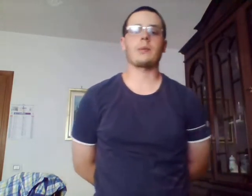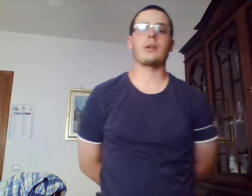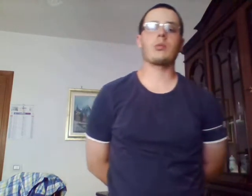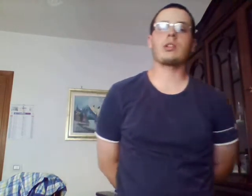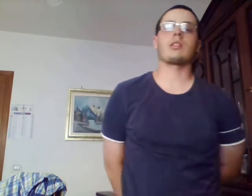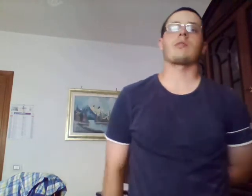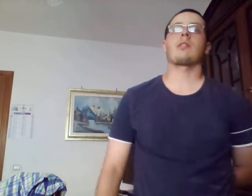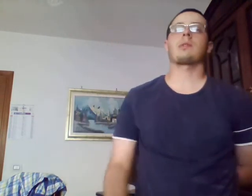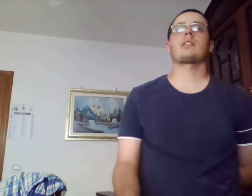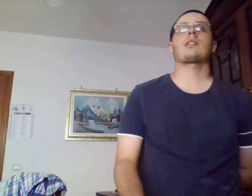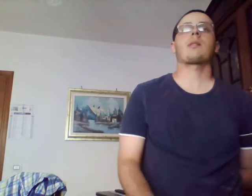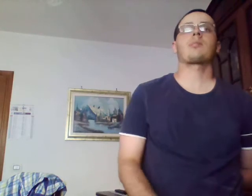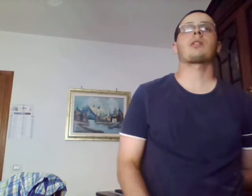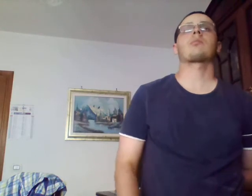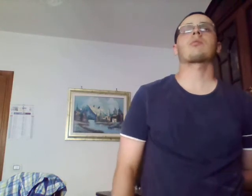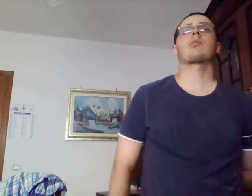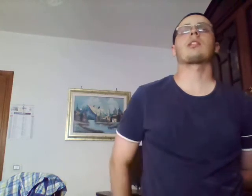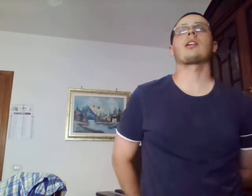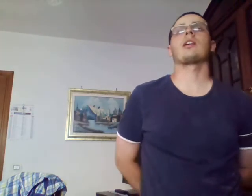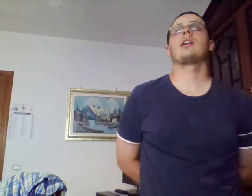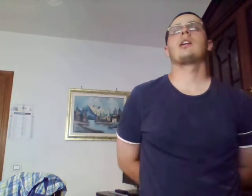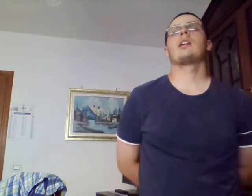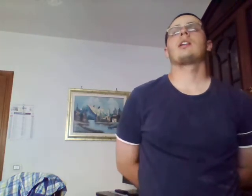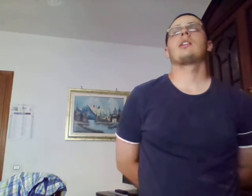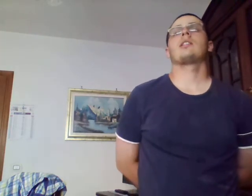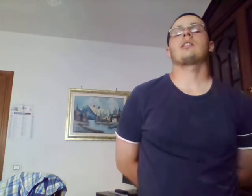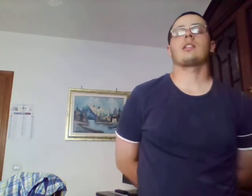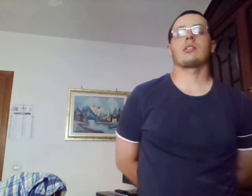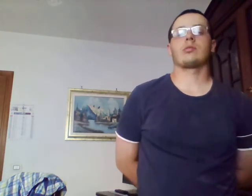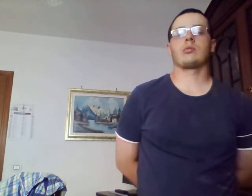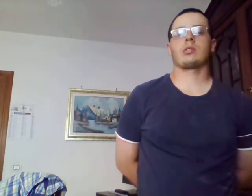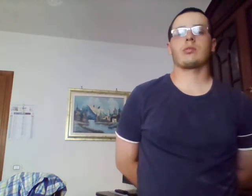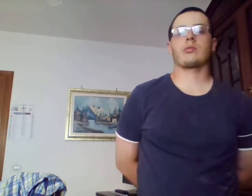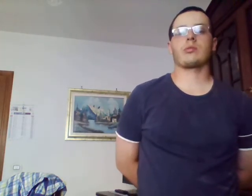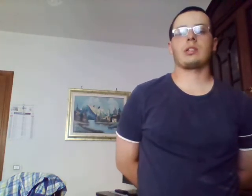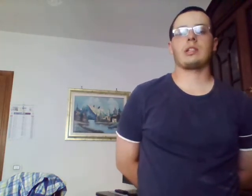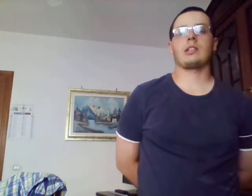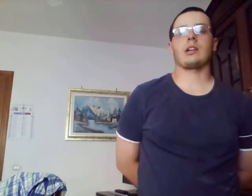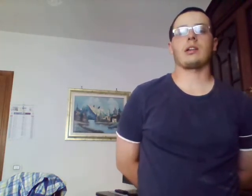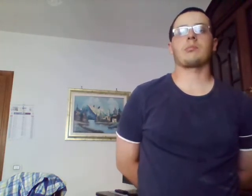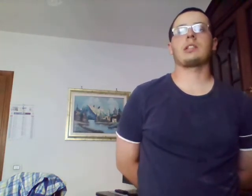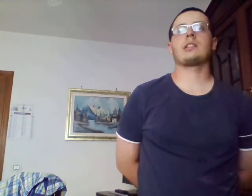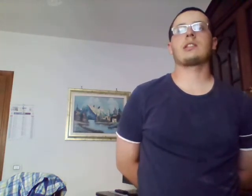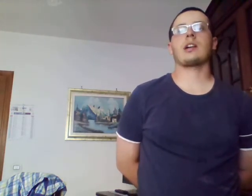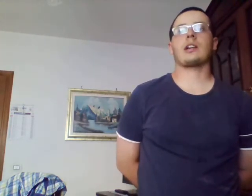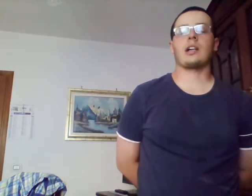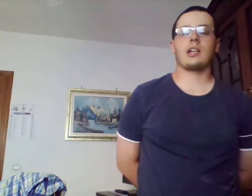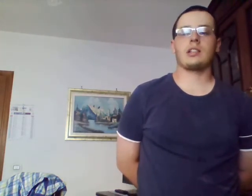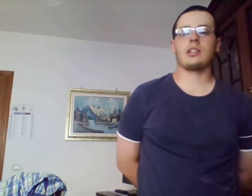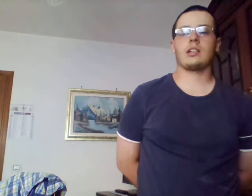seguire che ovviamente sappiamo quella a noi consueta mediterranea,